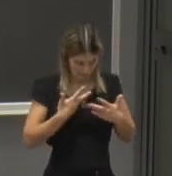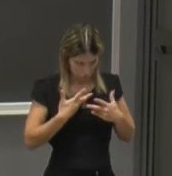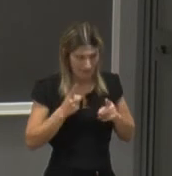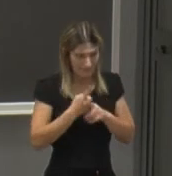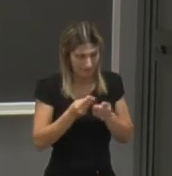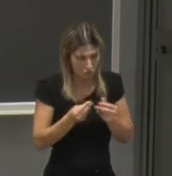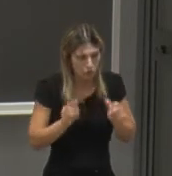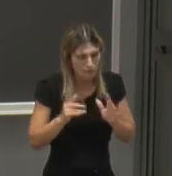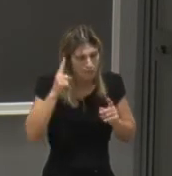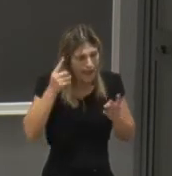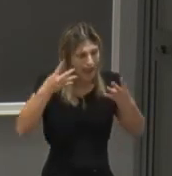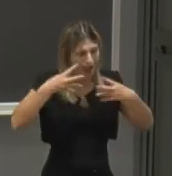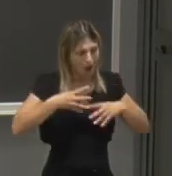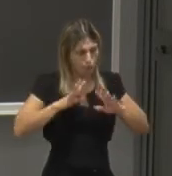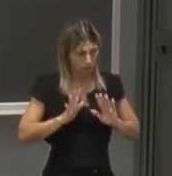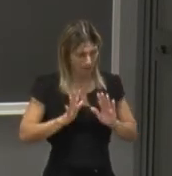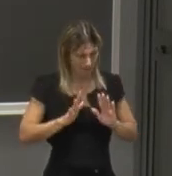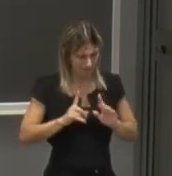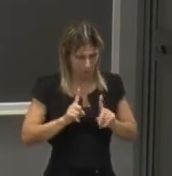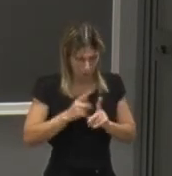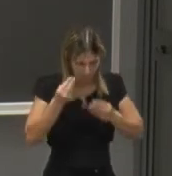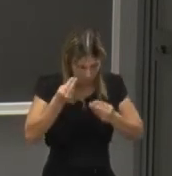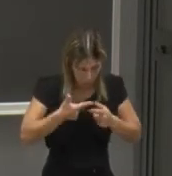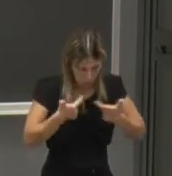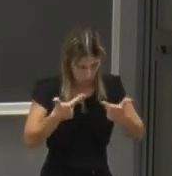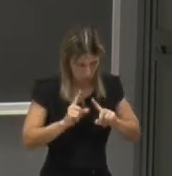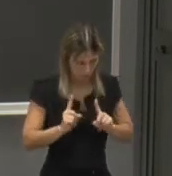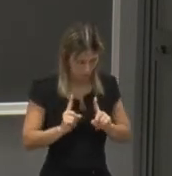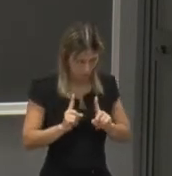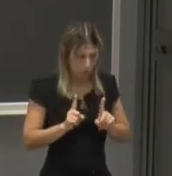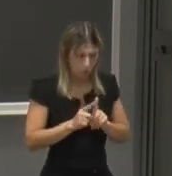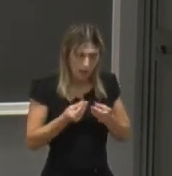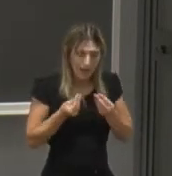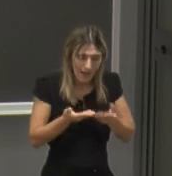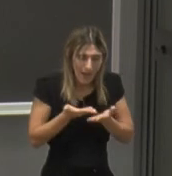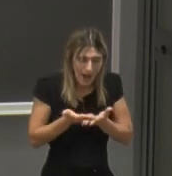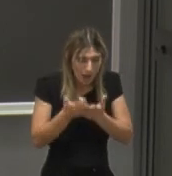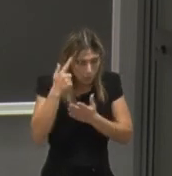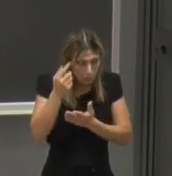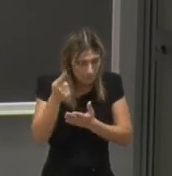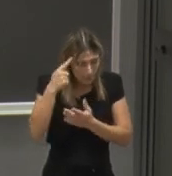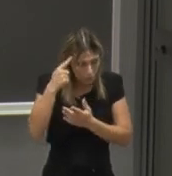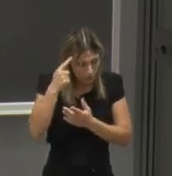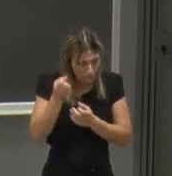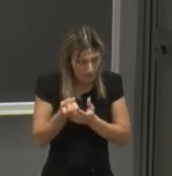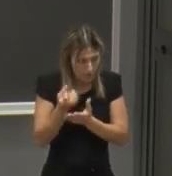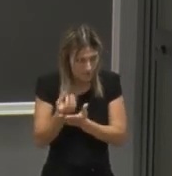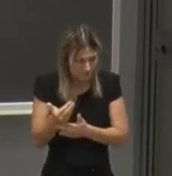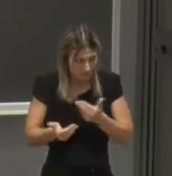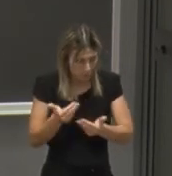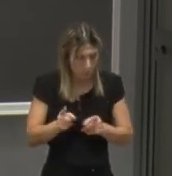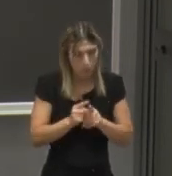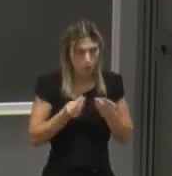automatico attraverso l'elaboratore quindi il percorso mira lo sviluppo del pensiero computazionale facciamo